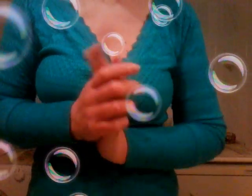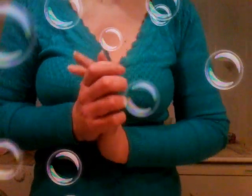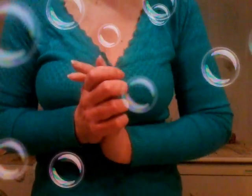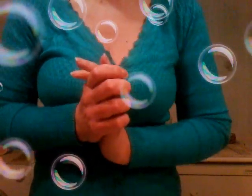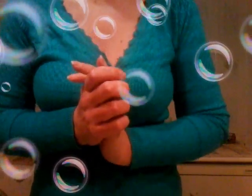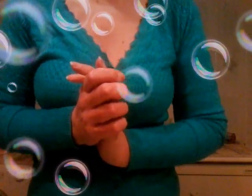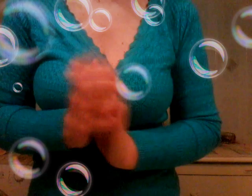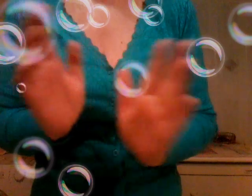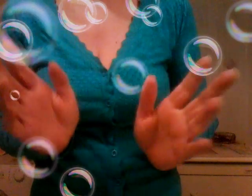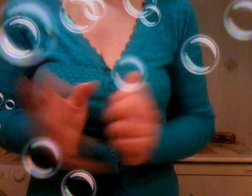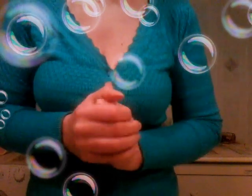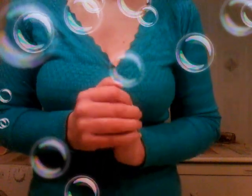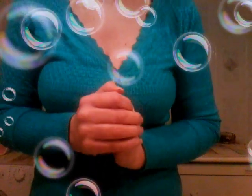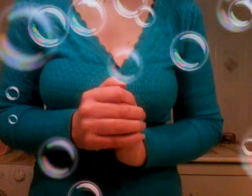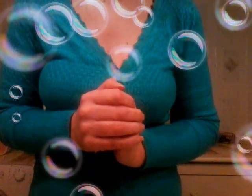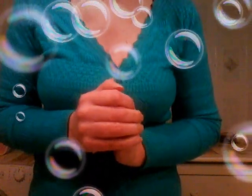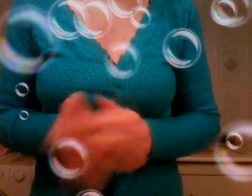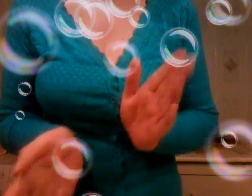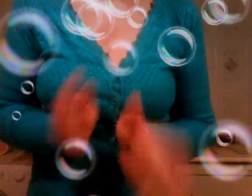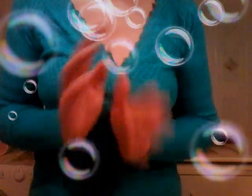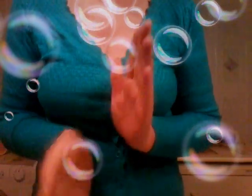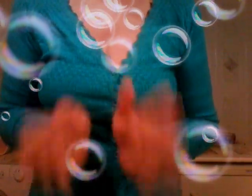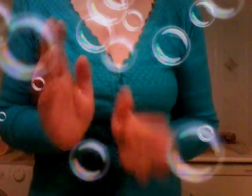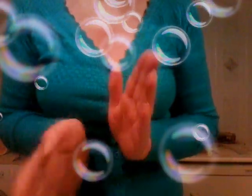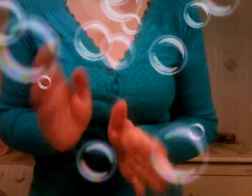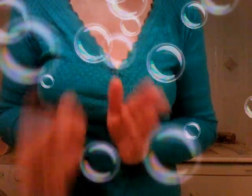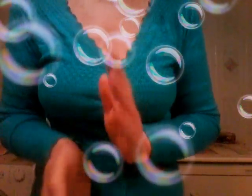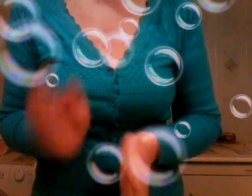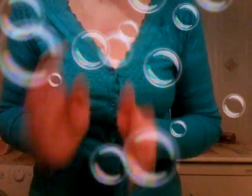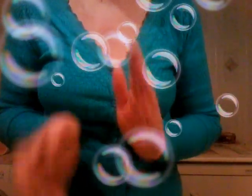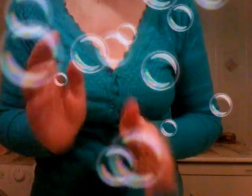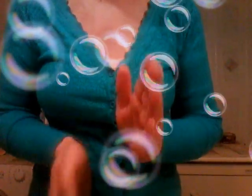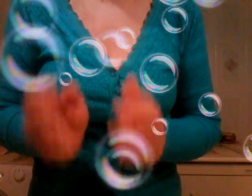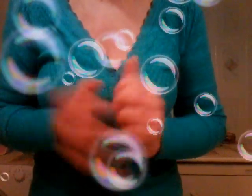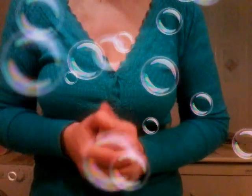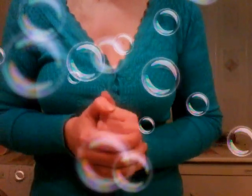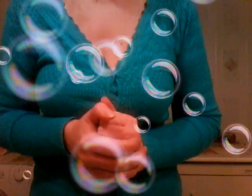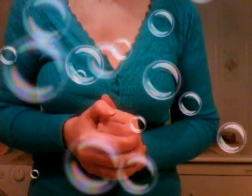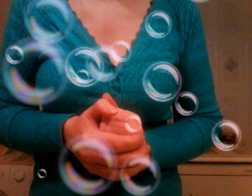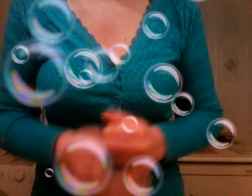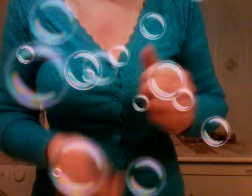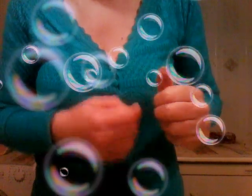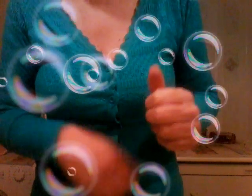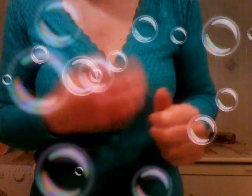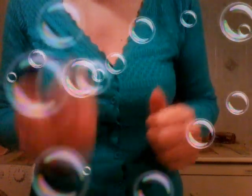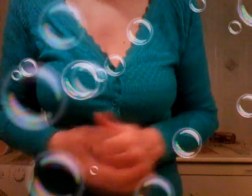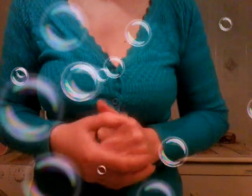questi sarebbero poveri con le chiappettine sotto al sole il cioccolatino in bocca e magari la manino da